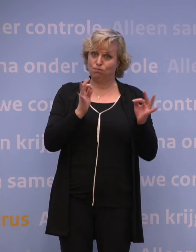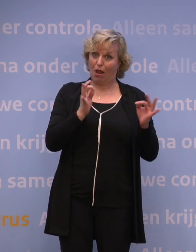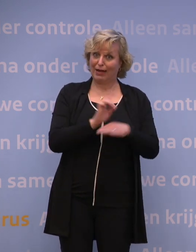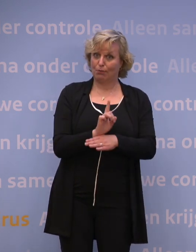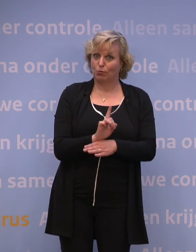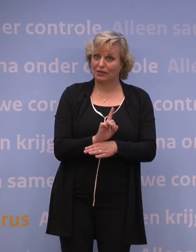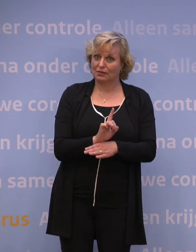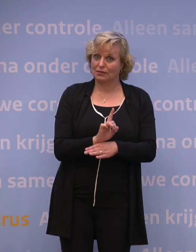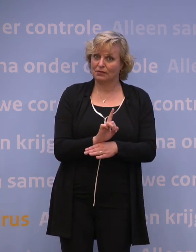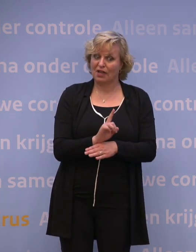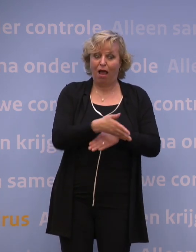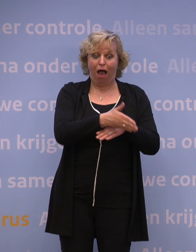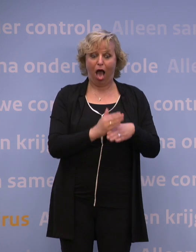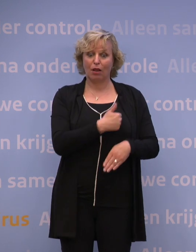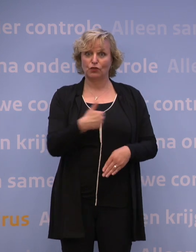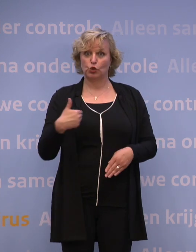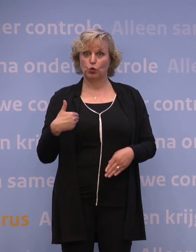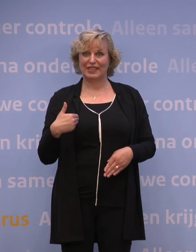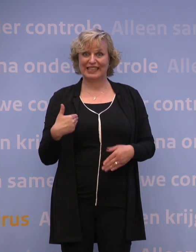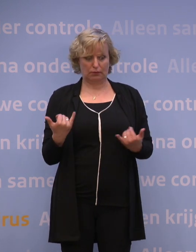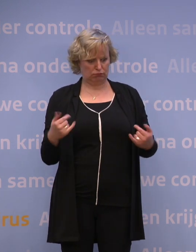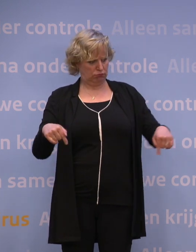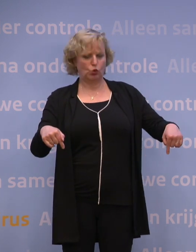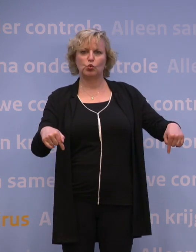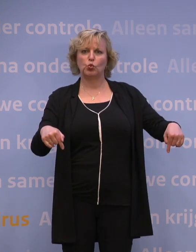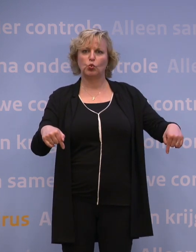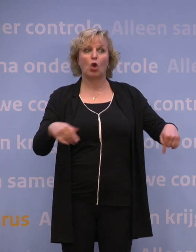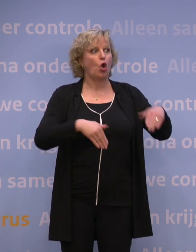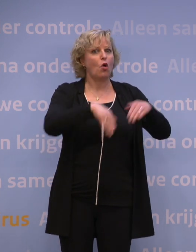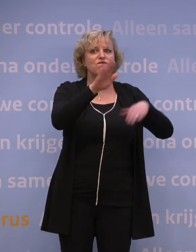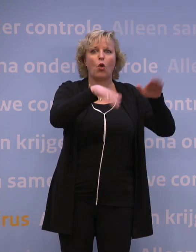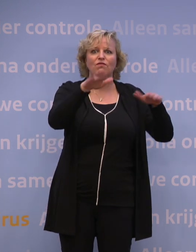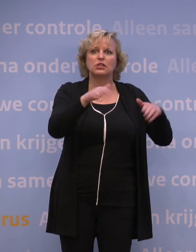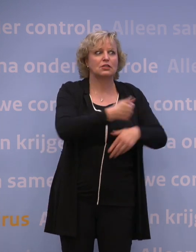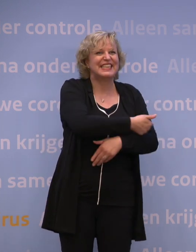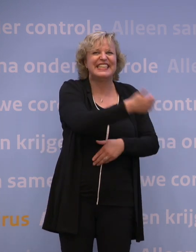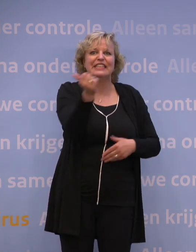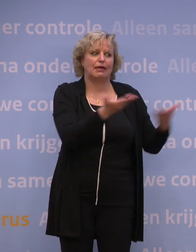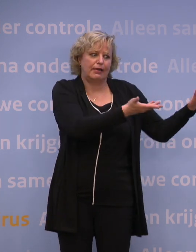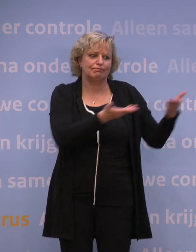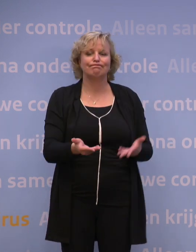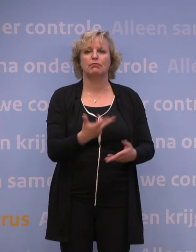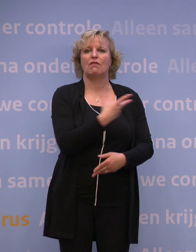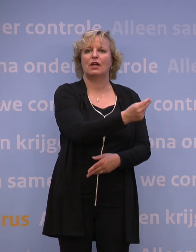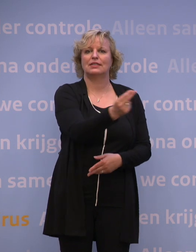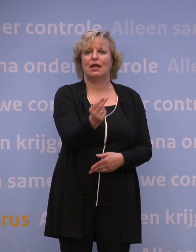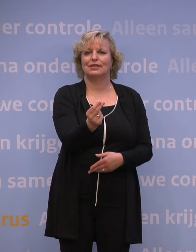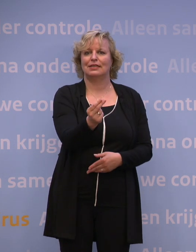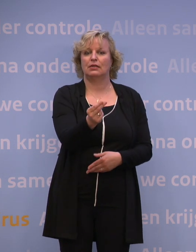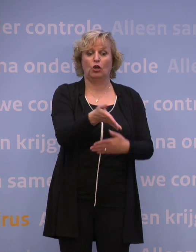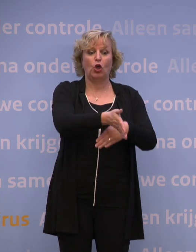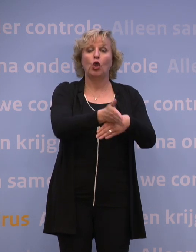betekent dat we half juni, waar we nu zitten, alle volwassenen hebben uitgenodigd voor vaccinatie. Half juli,